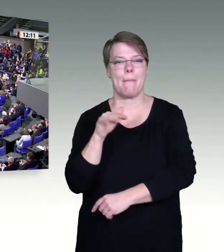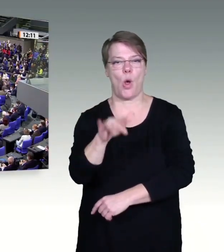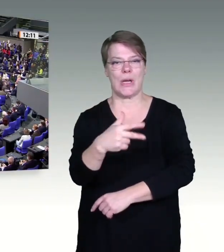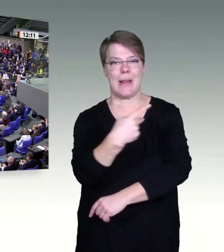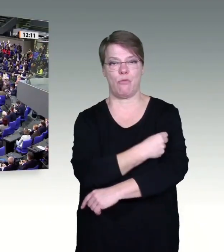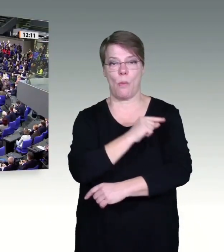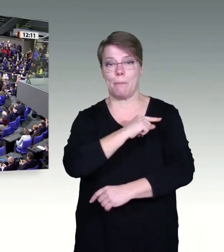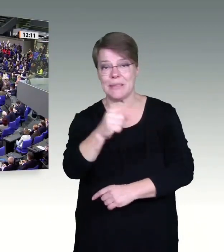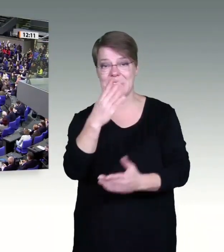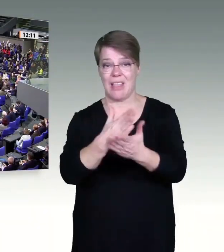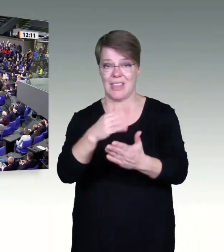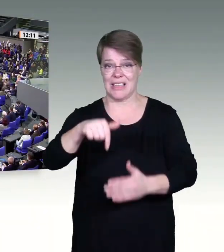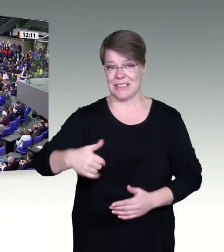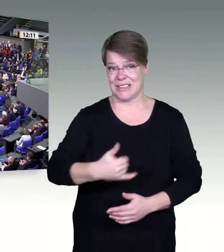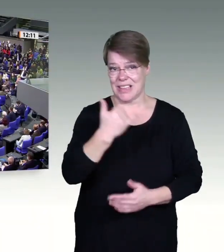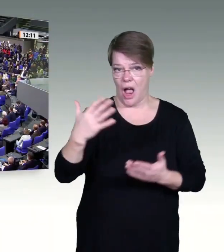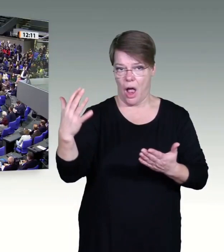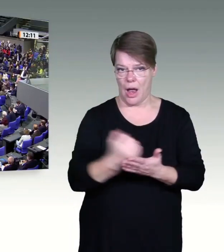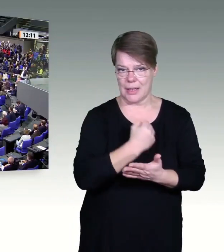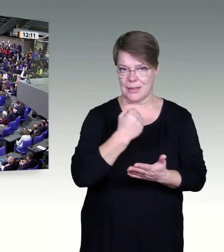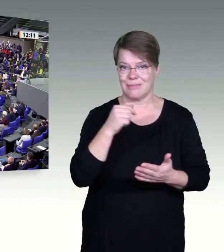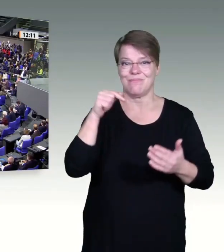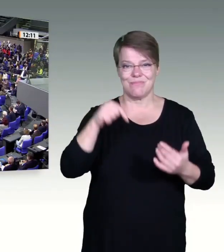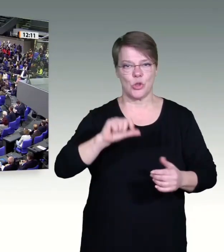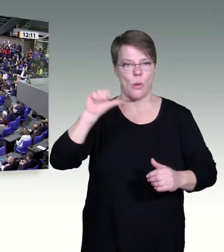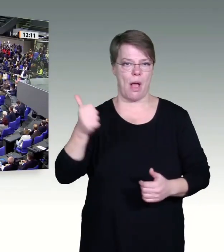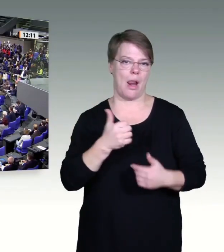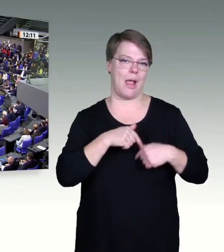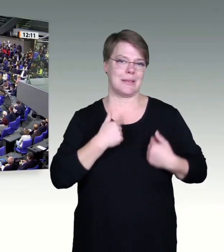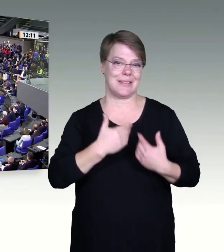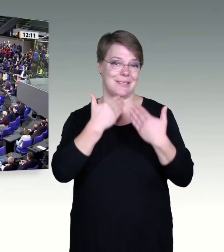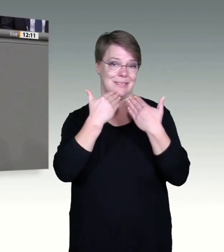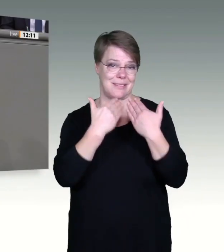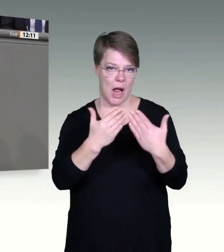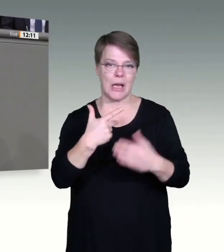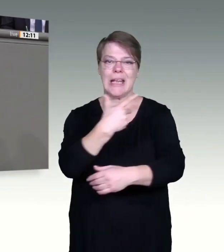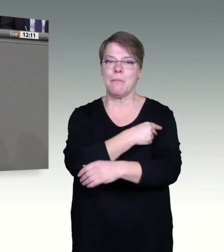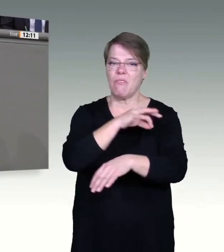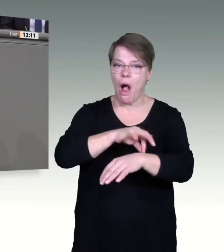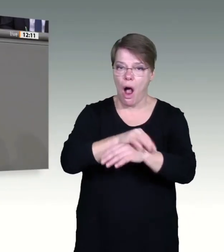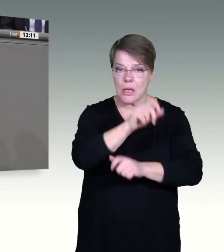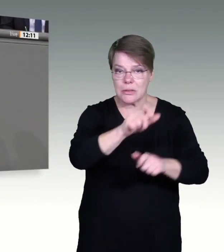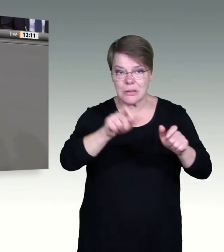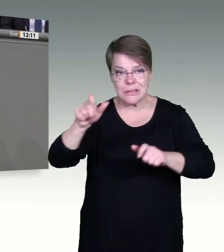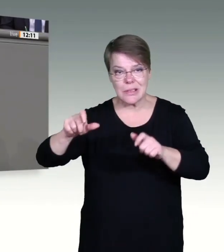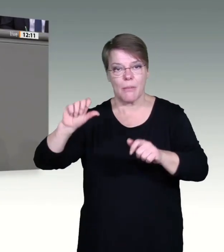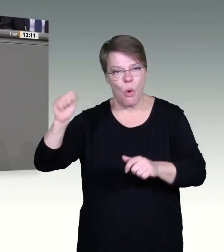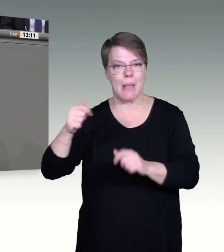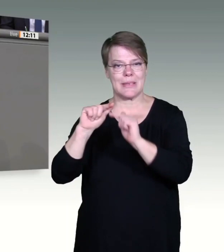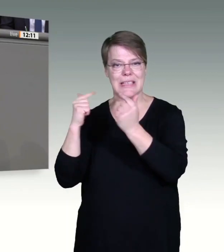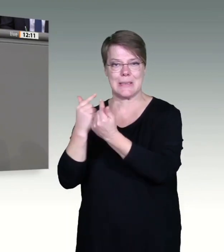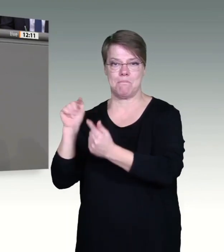vielen Widrigkeiten vom Impfstoffwechsel bis zu